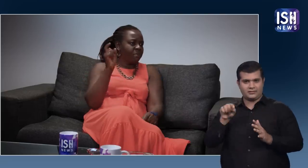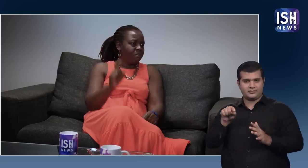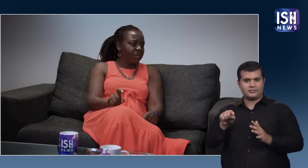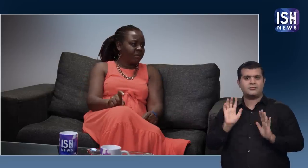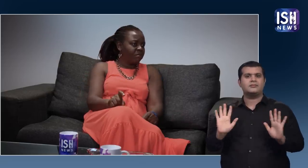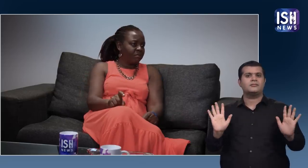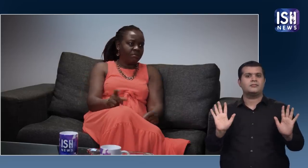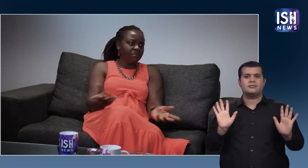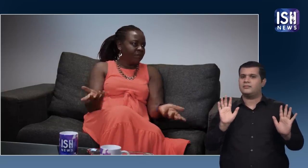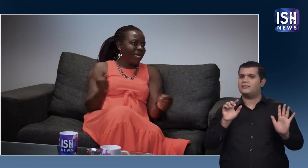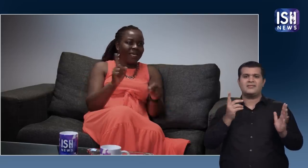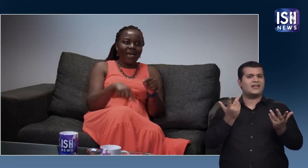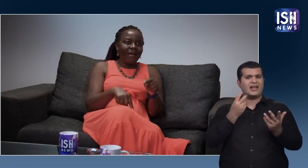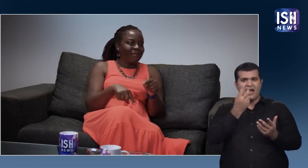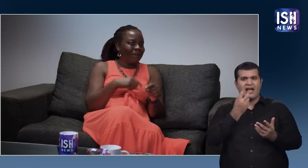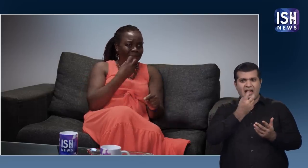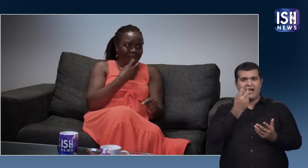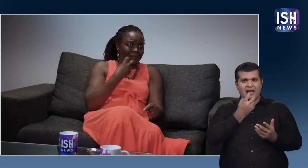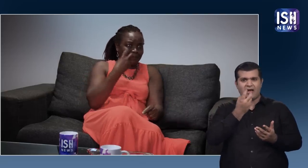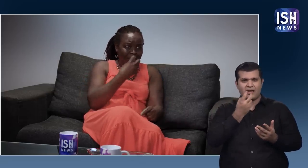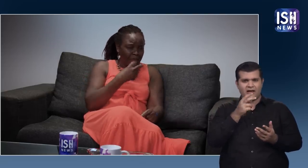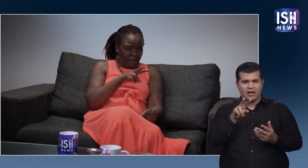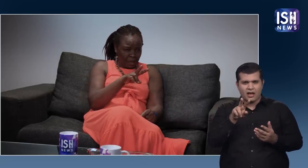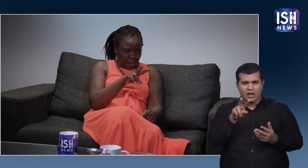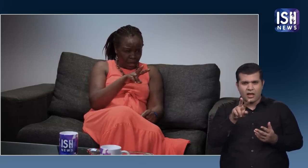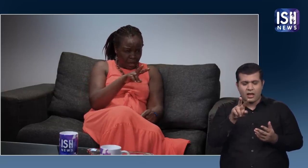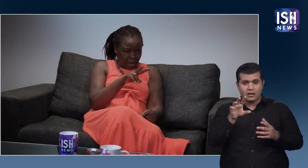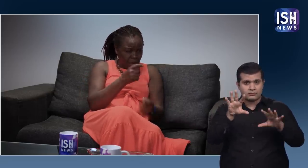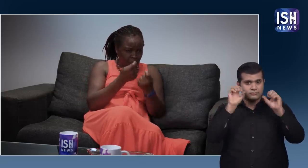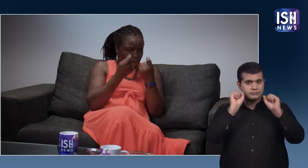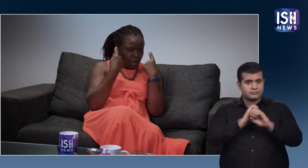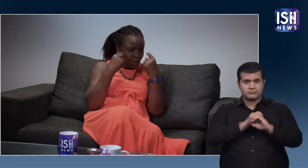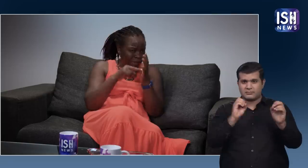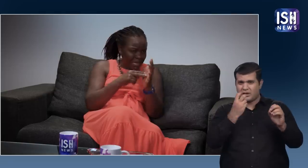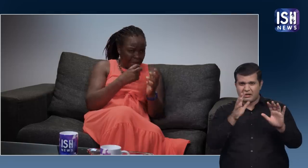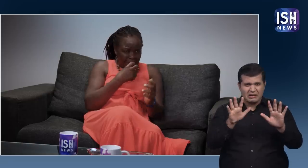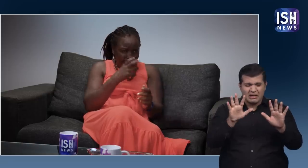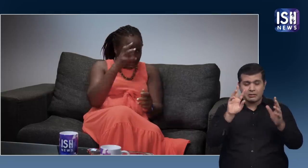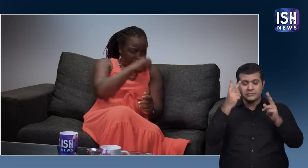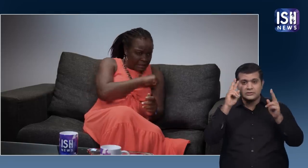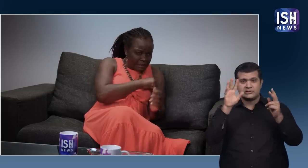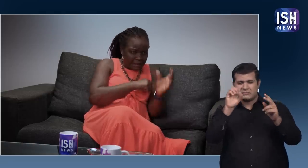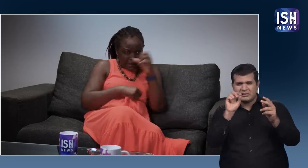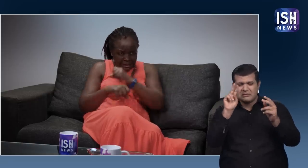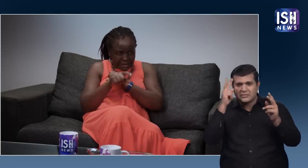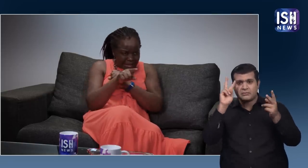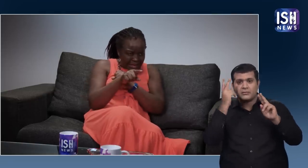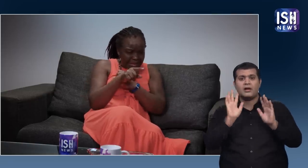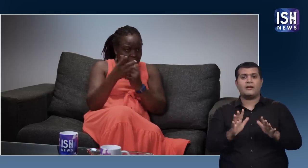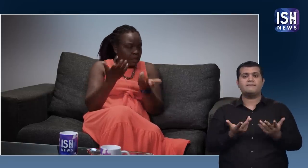सांकेतिक भाषा का होना अवश्यक है अब किसी व्यक्ति को लिप रीडिंग के लिए कूरते नहीं रह सकते और अनुमार नहीं लगा सकते